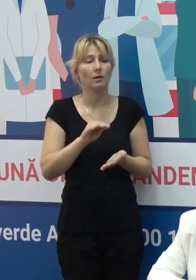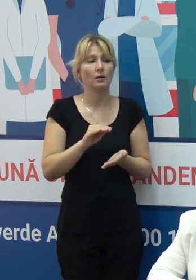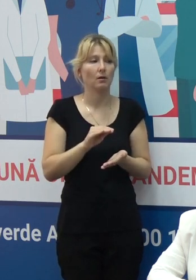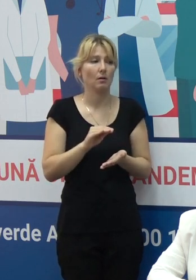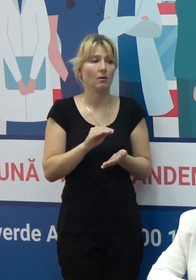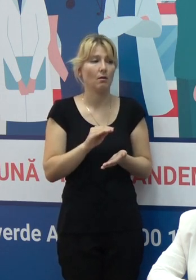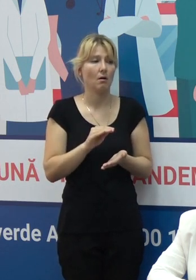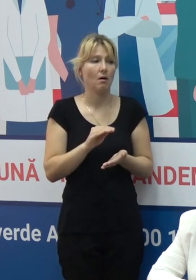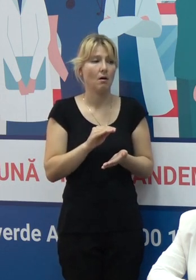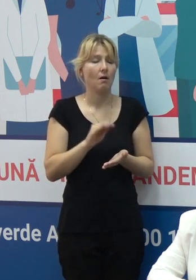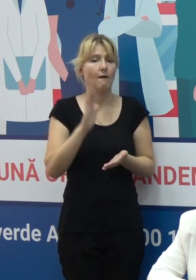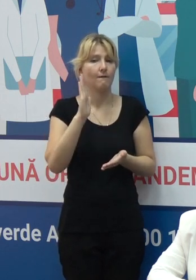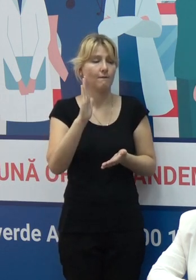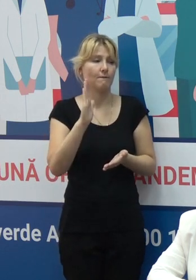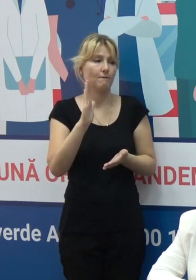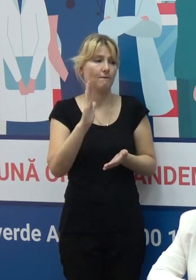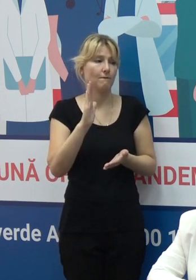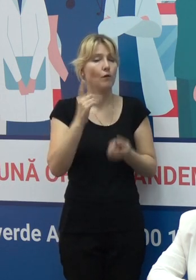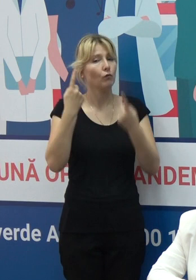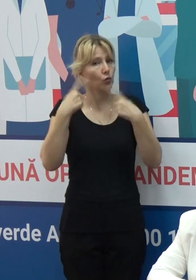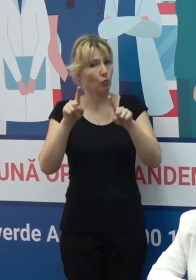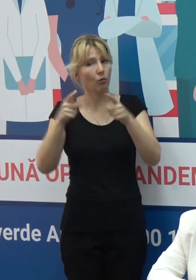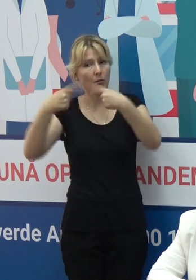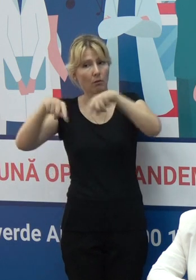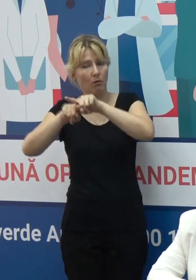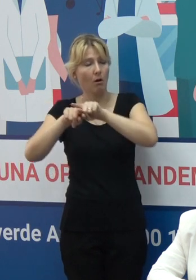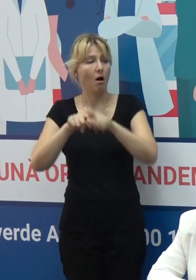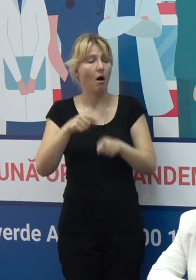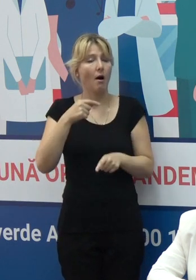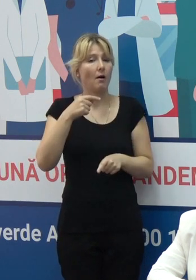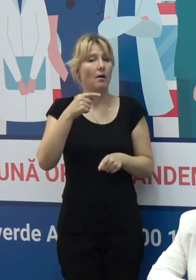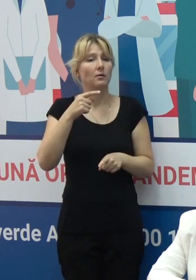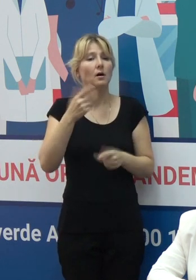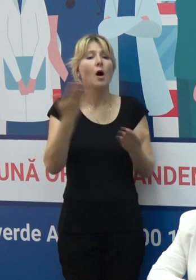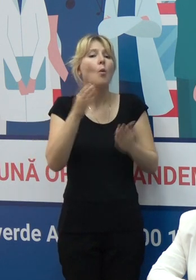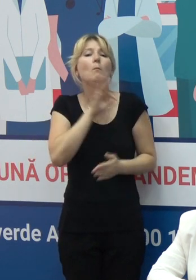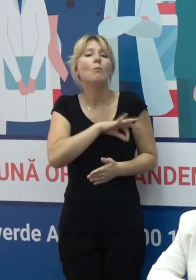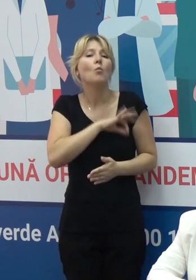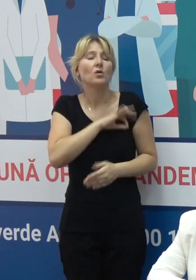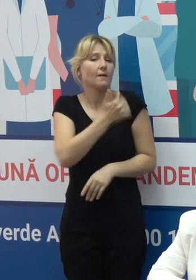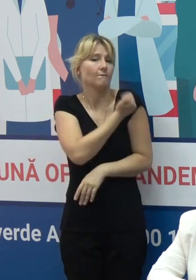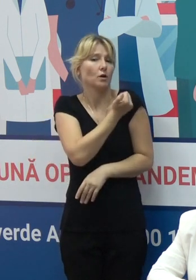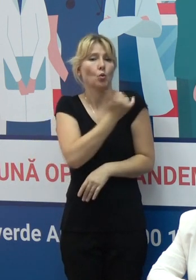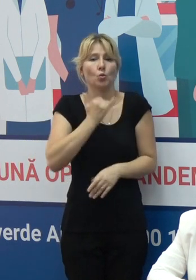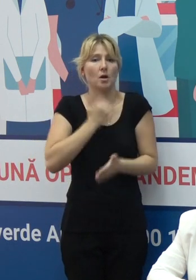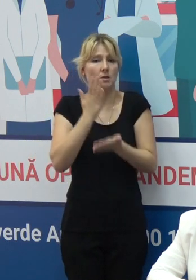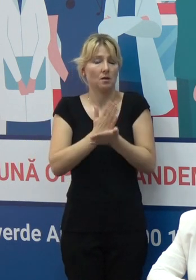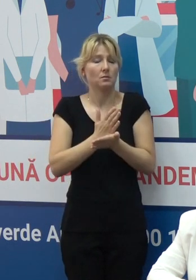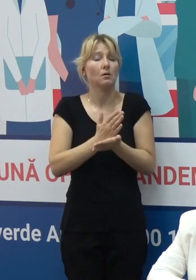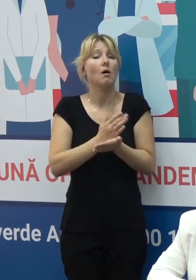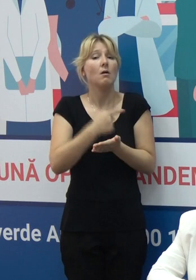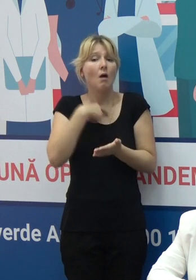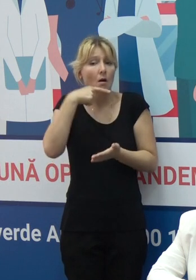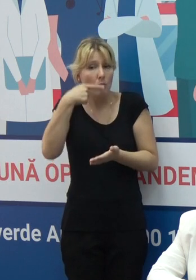cât de eficient este vaccinul, și mă refer aici la toate vaccinurile care le avem disponibile în Republica Moldova,